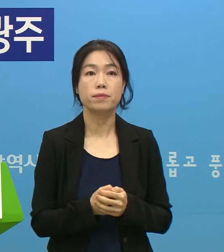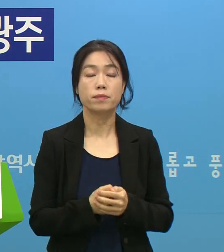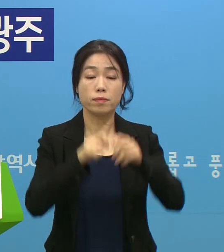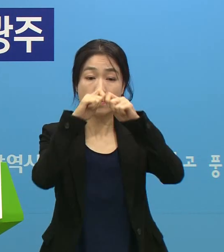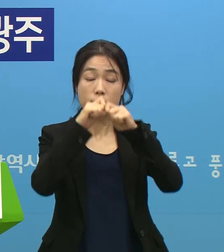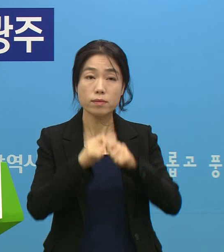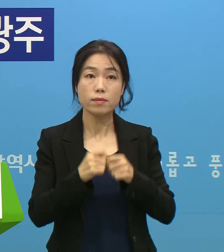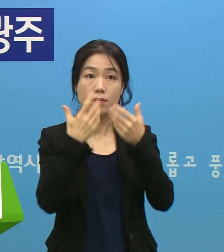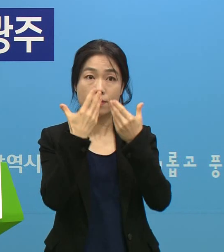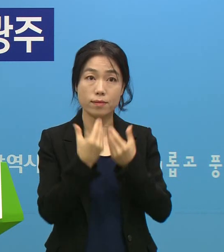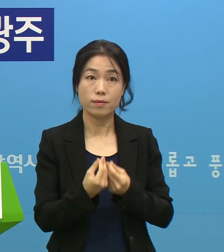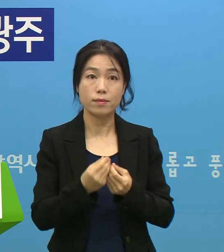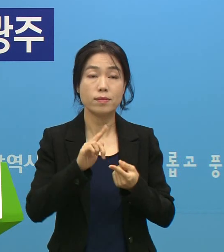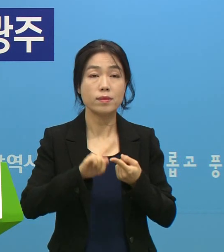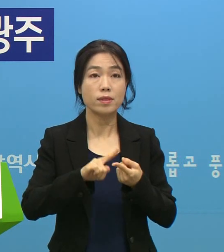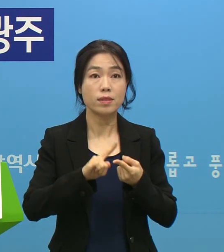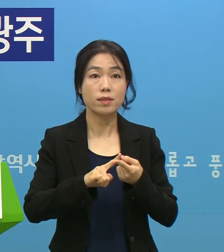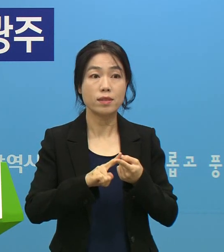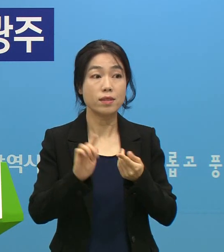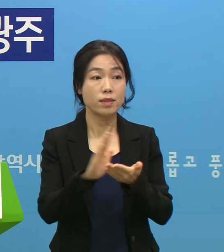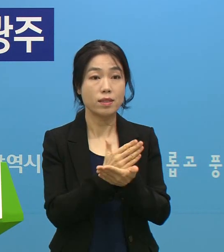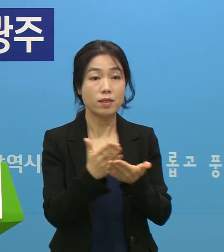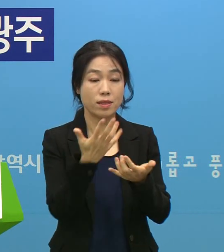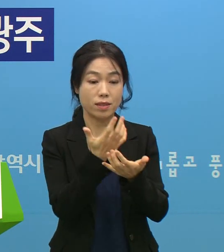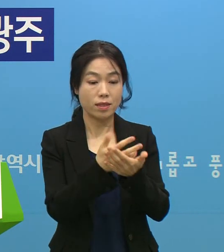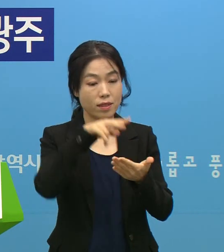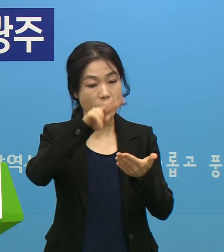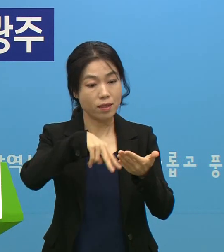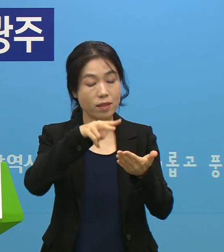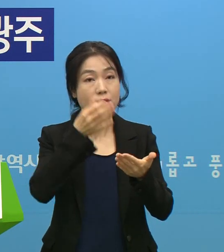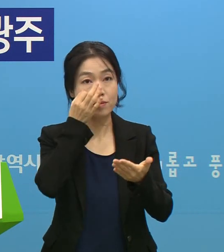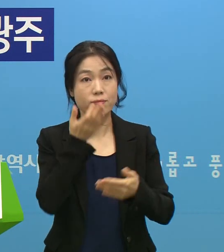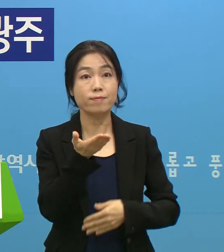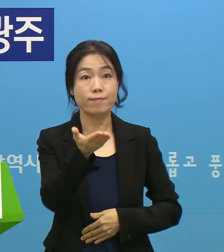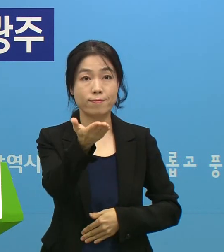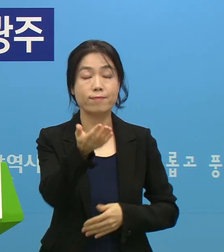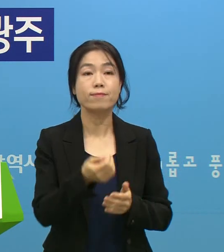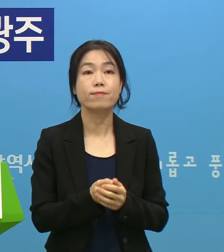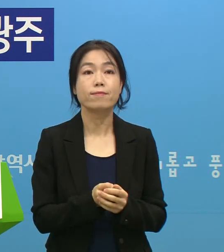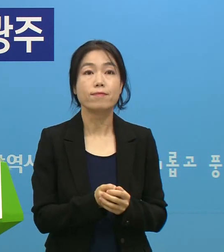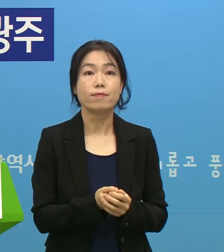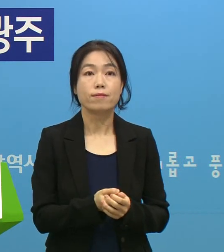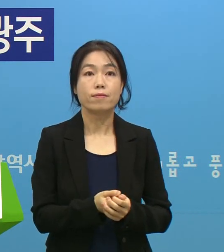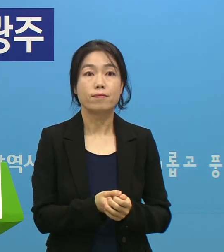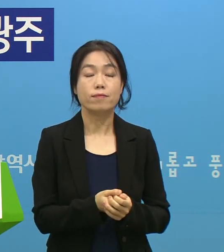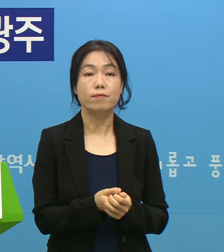구체적인 사례에 대해서는 나누어드린 자료를 참고해 주시기 바라겠습니다.